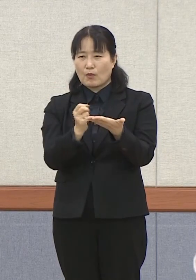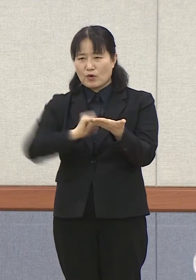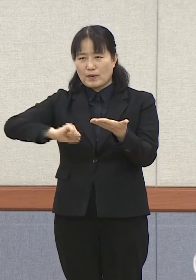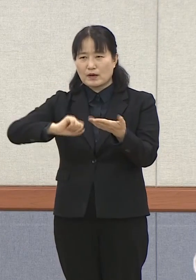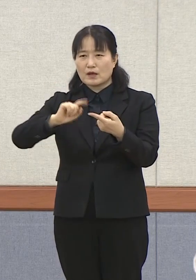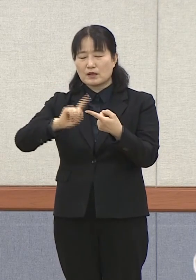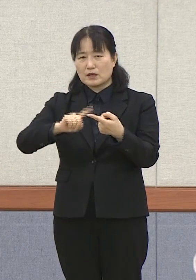대해서 조치를 할 계획입니다.